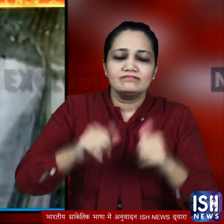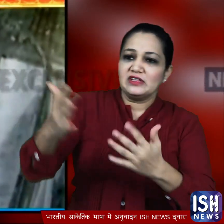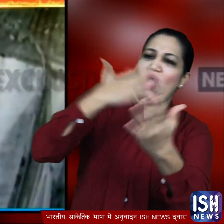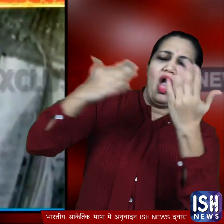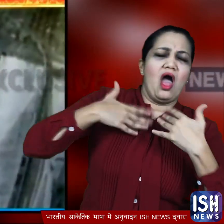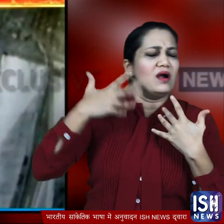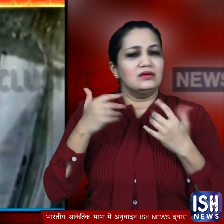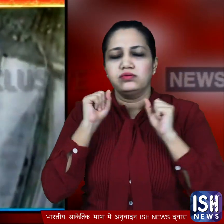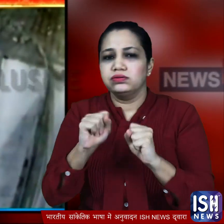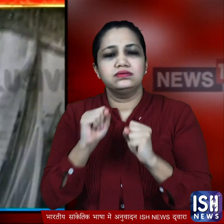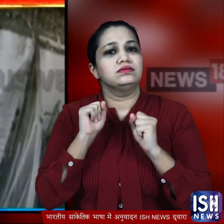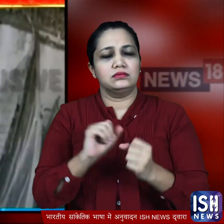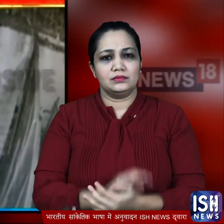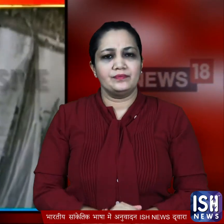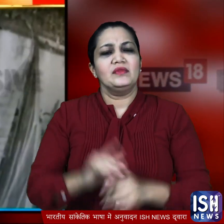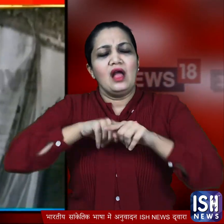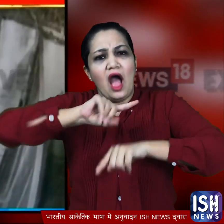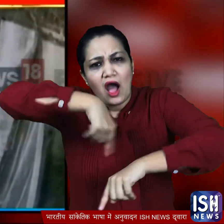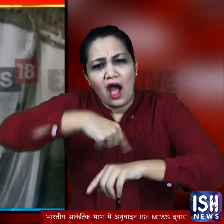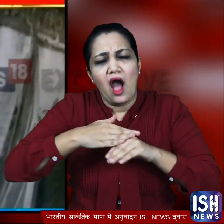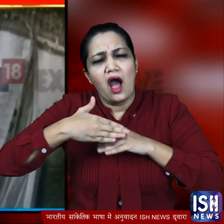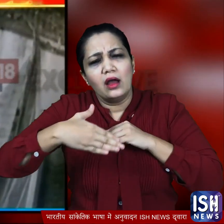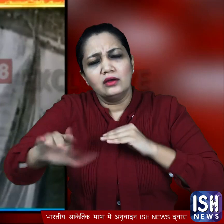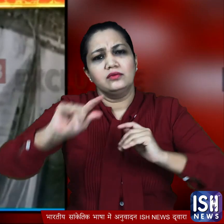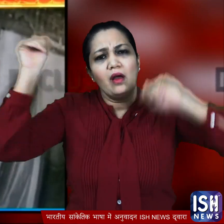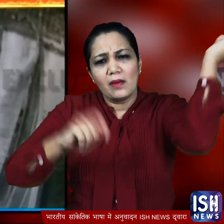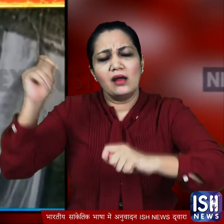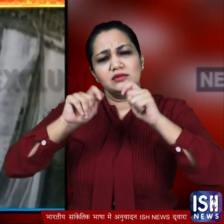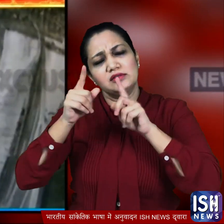मार के सामने वो भी नहीं टिक पाए काफी देर तक आरोपियों ने उस घर के बाहर देरा जमाय रखा